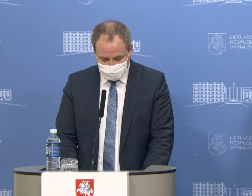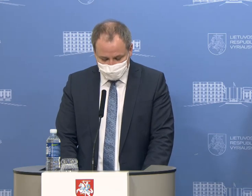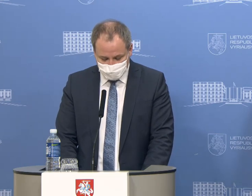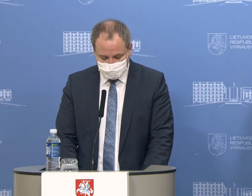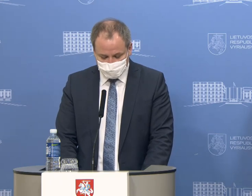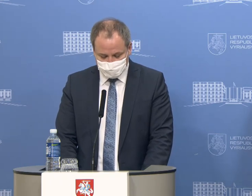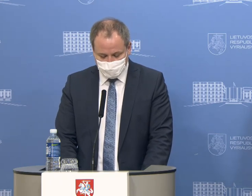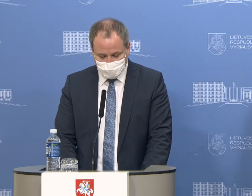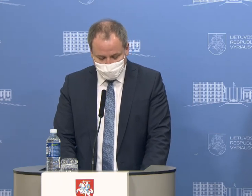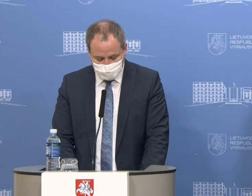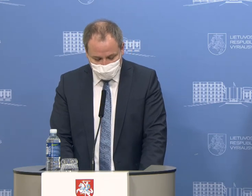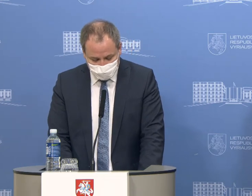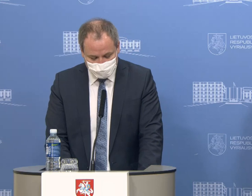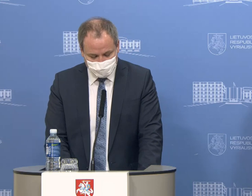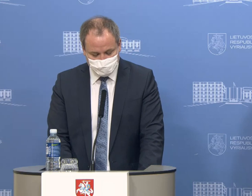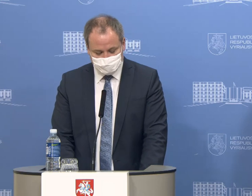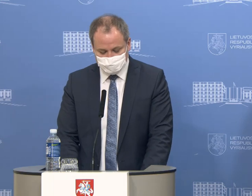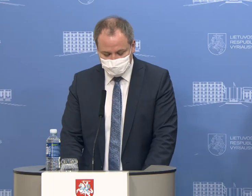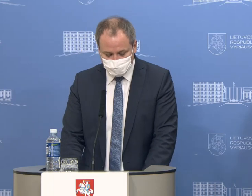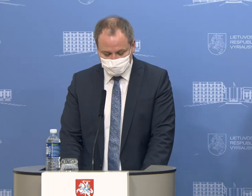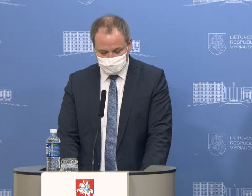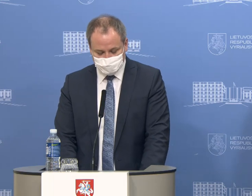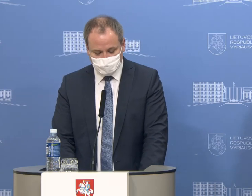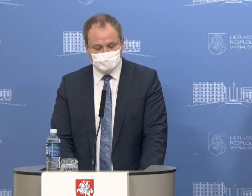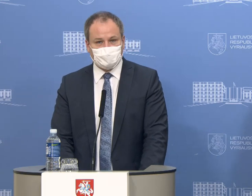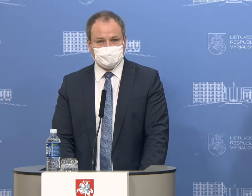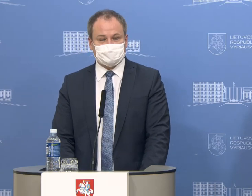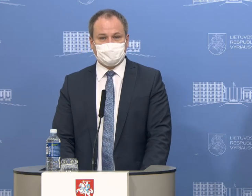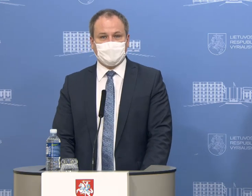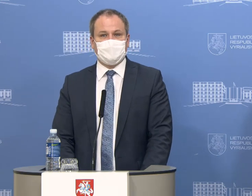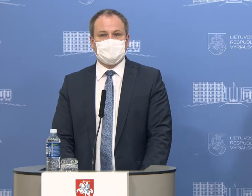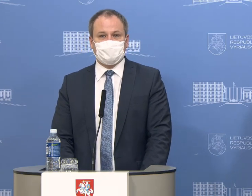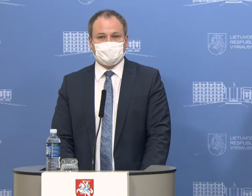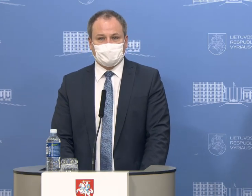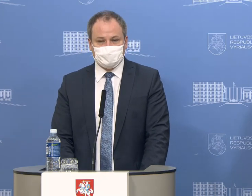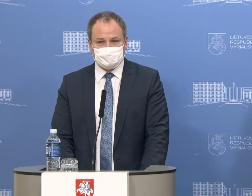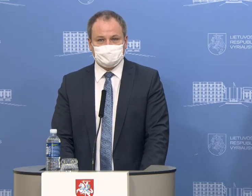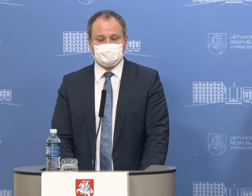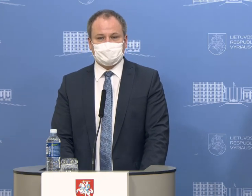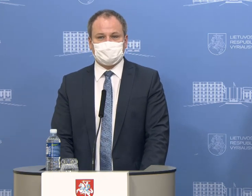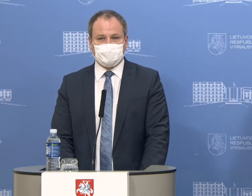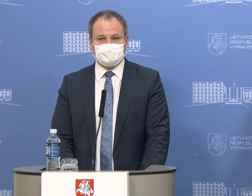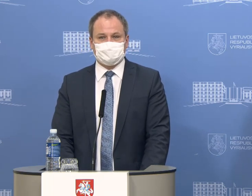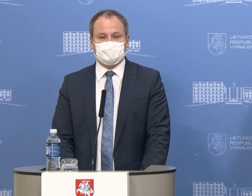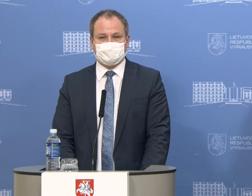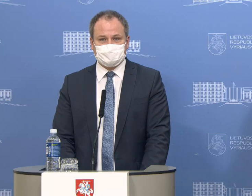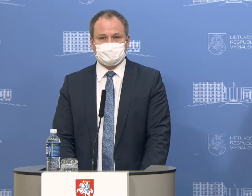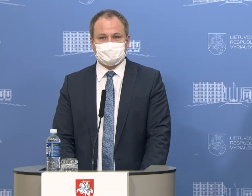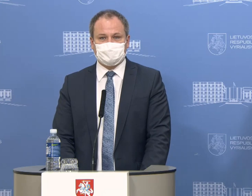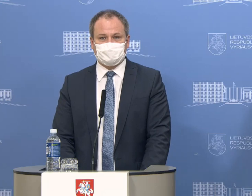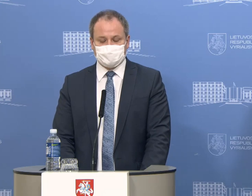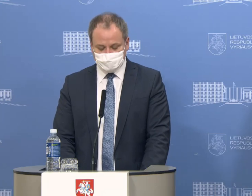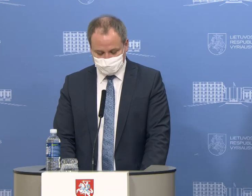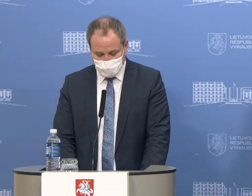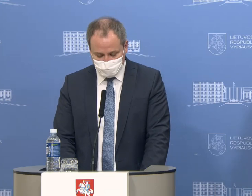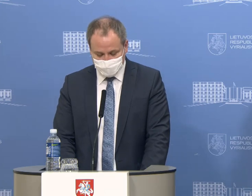Noriu pasakyti, kad pagal administracinių nusižengimų kodeksą protokolus už izoliacijų karantino